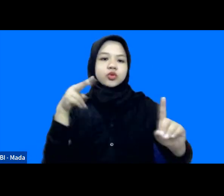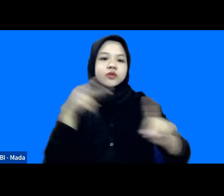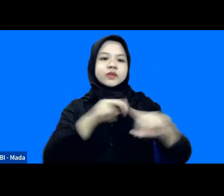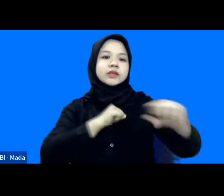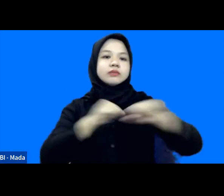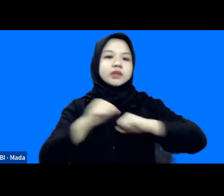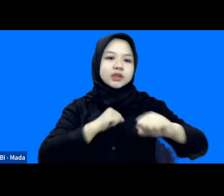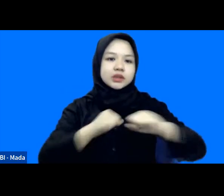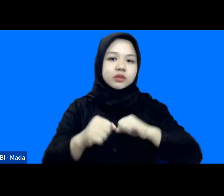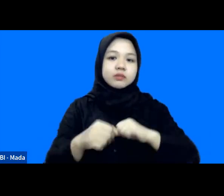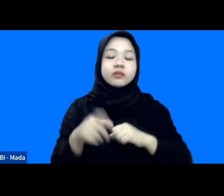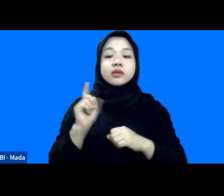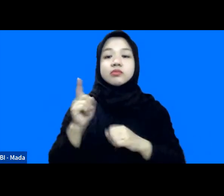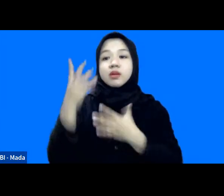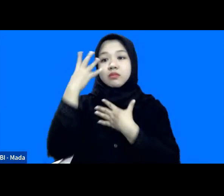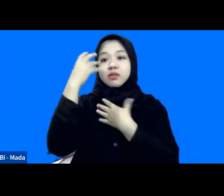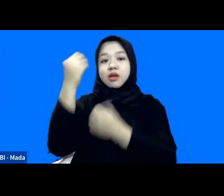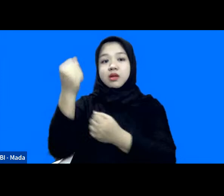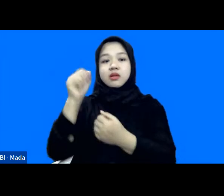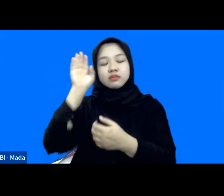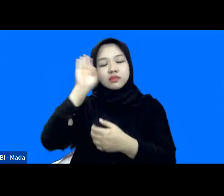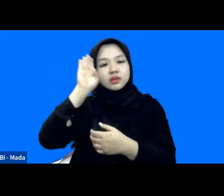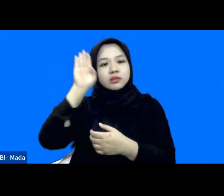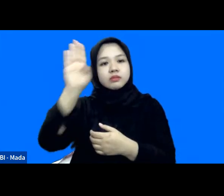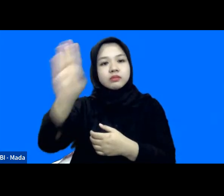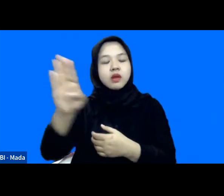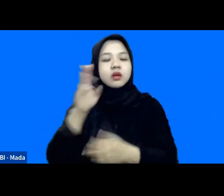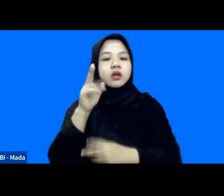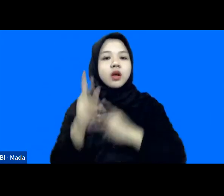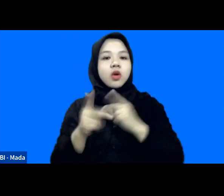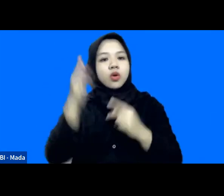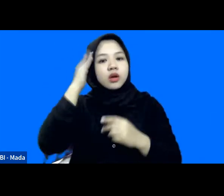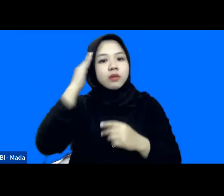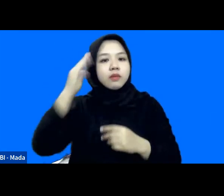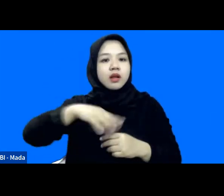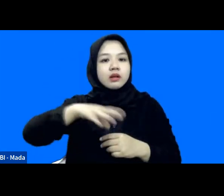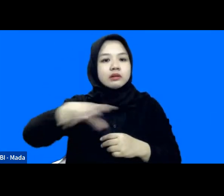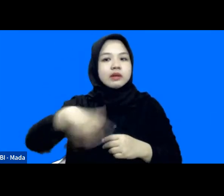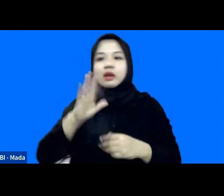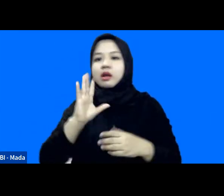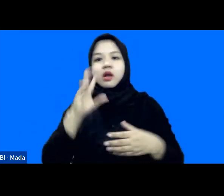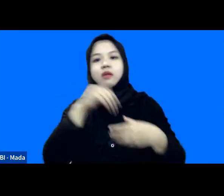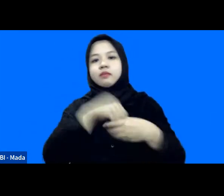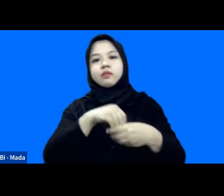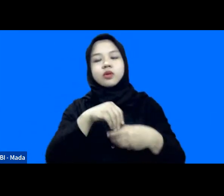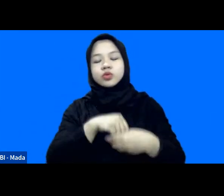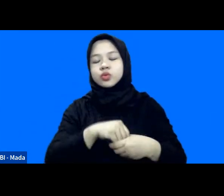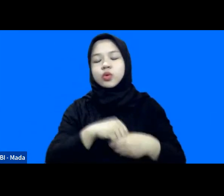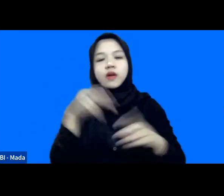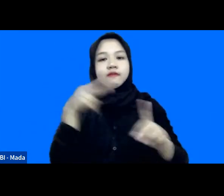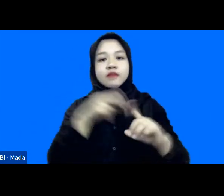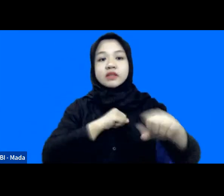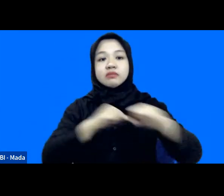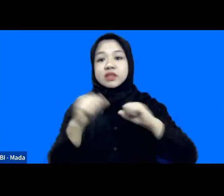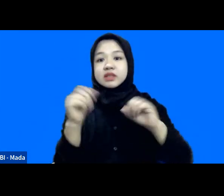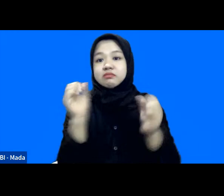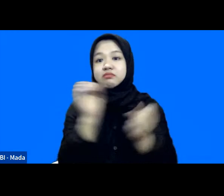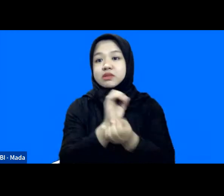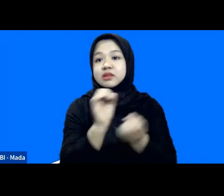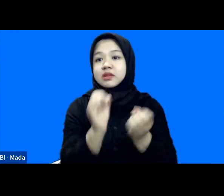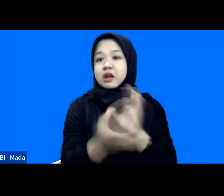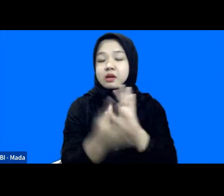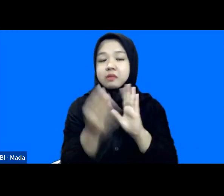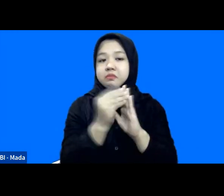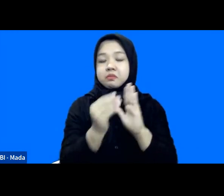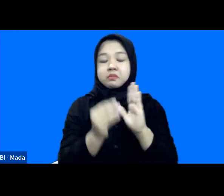karena harapannya bahwa ke depan jika kepala daerah tidak memasukkan visi-visi kebencanaan di dalam